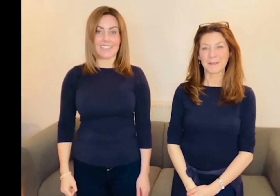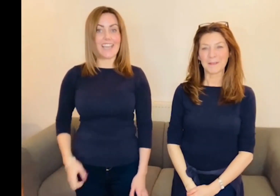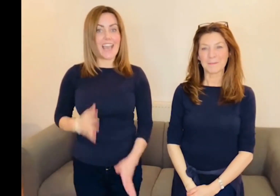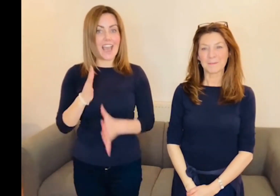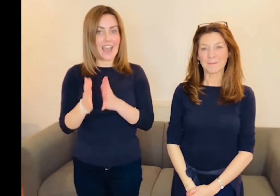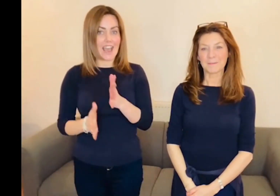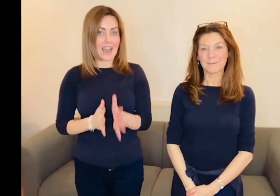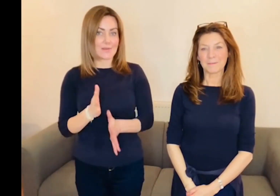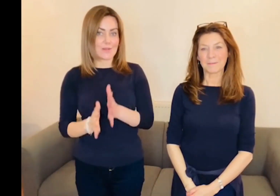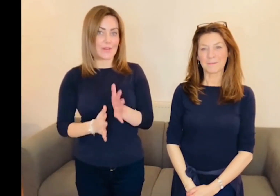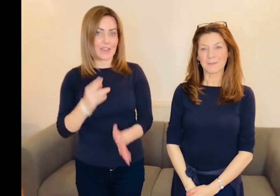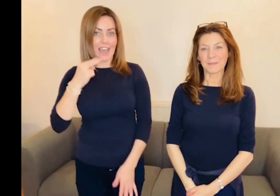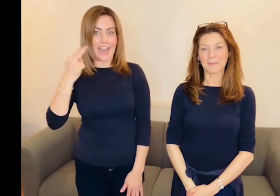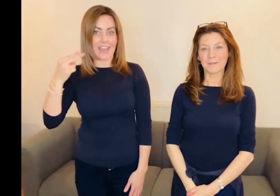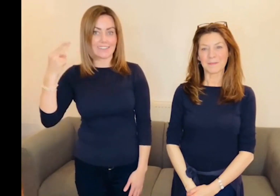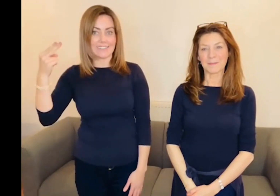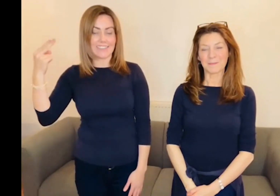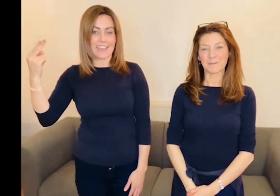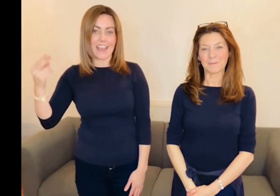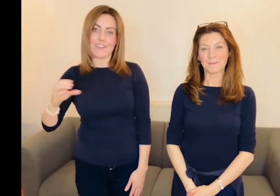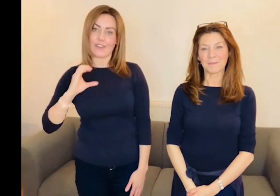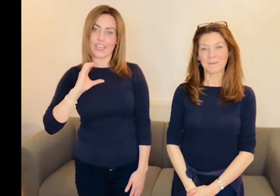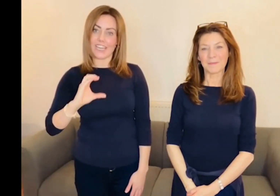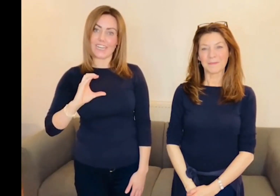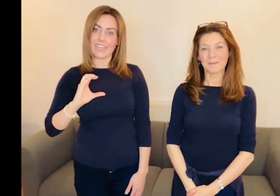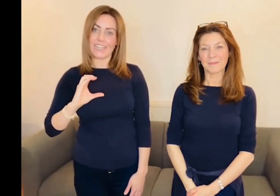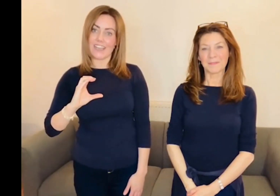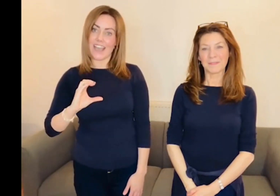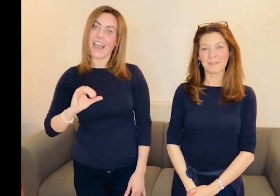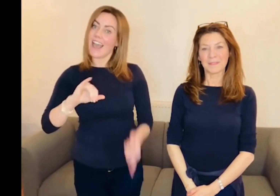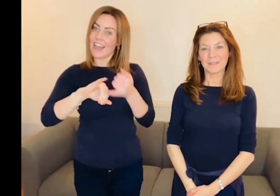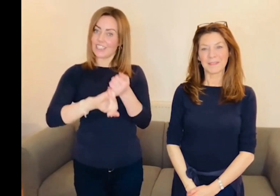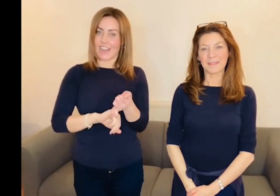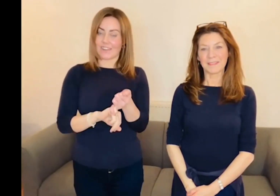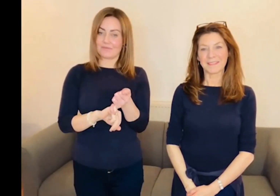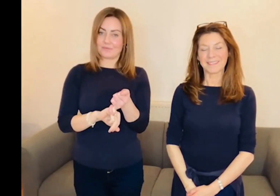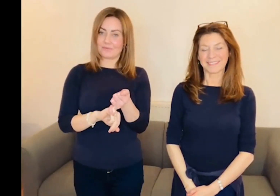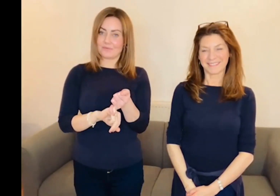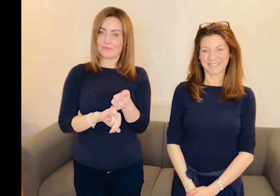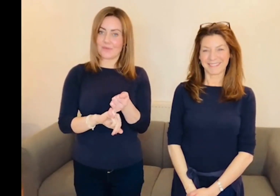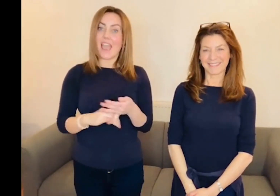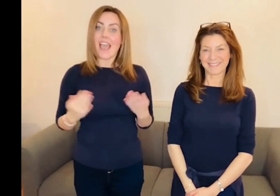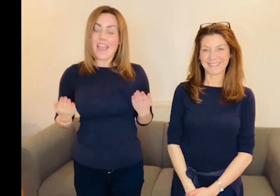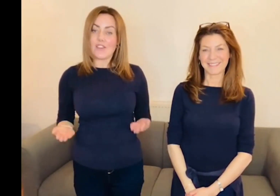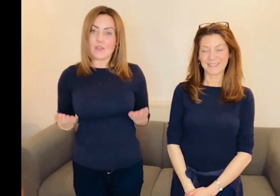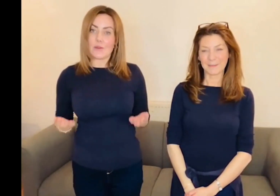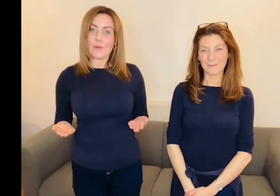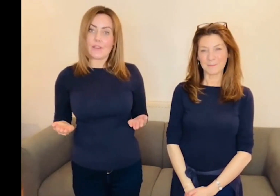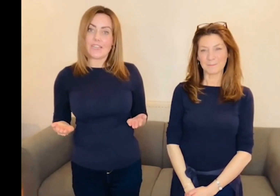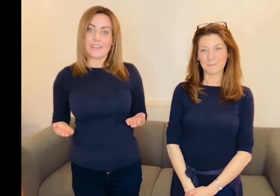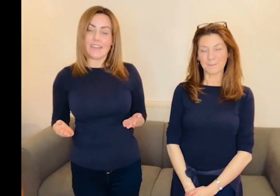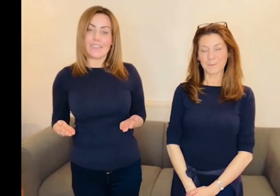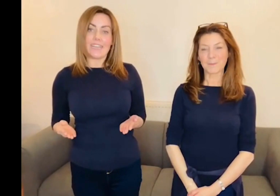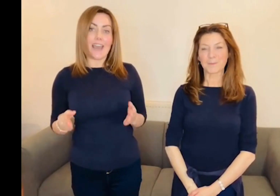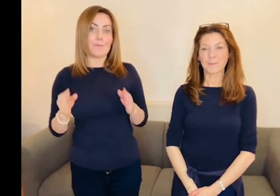arwydol chan efo Ceri a Siam. Heddiw, da mi am